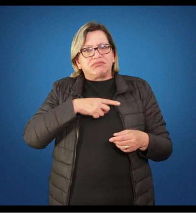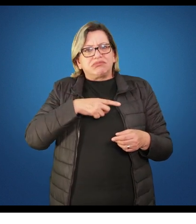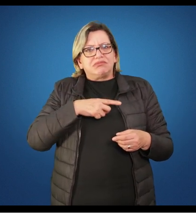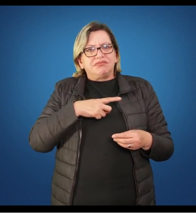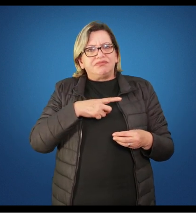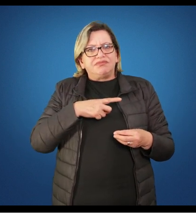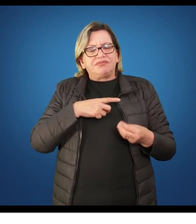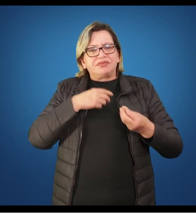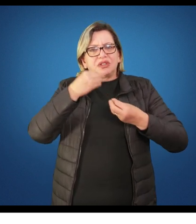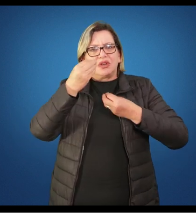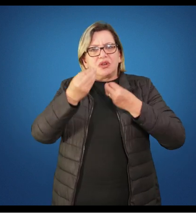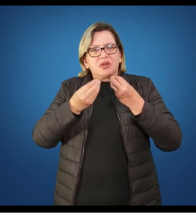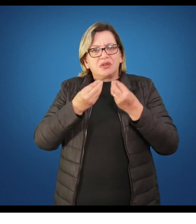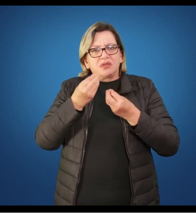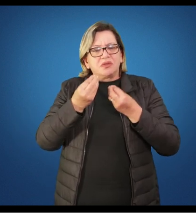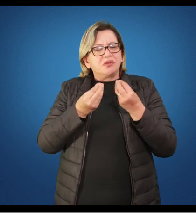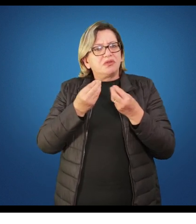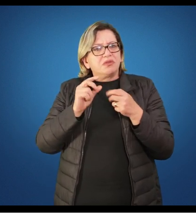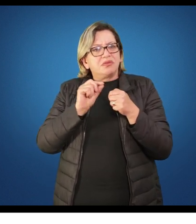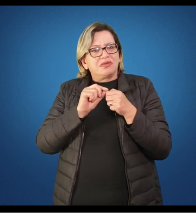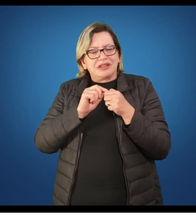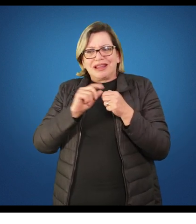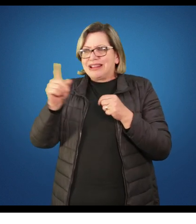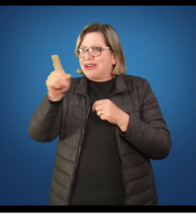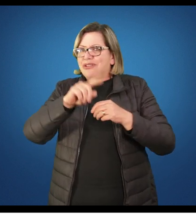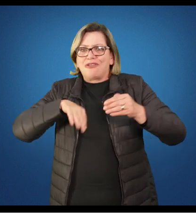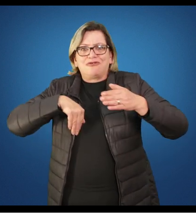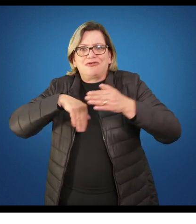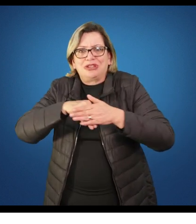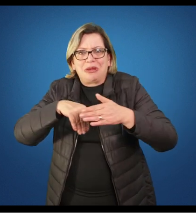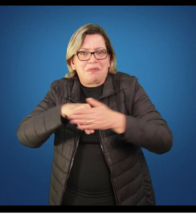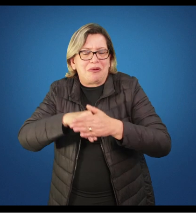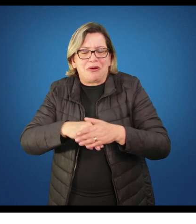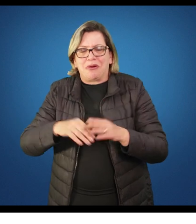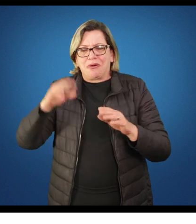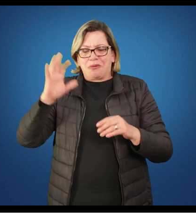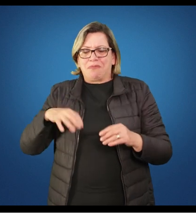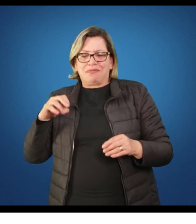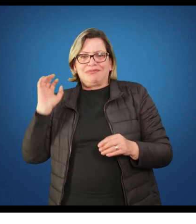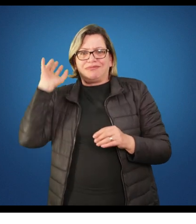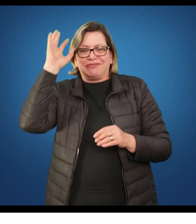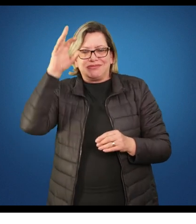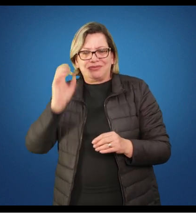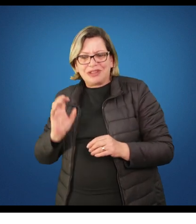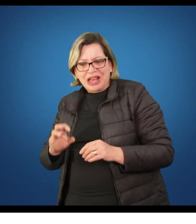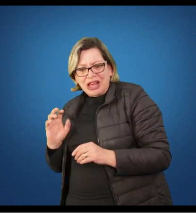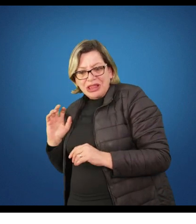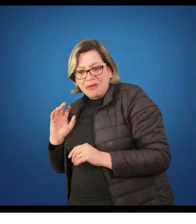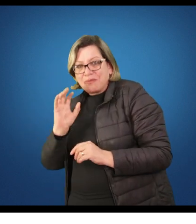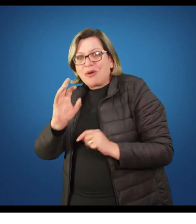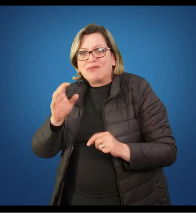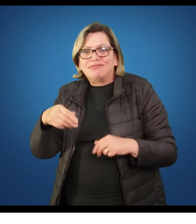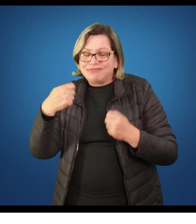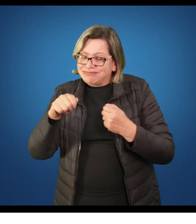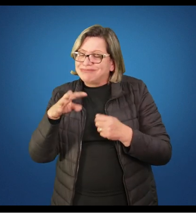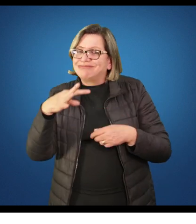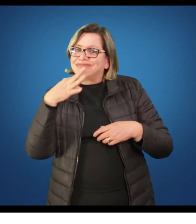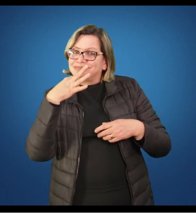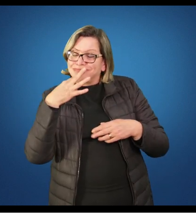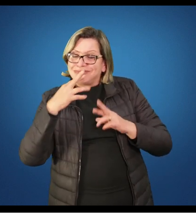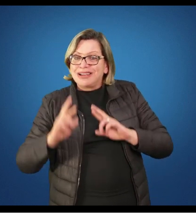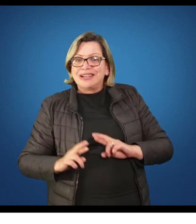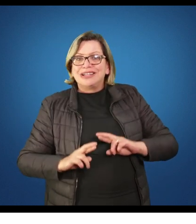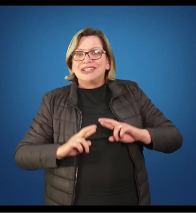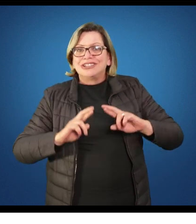práticas corporais, que não só, por exemplo, o futebol, que não só o basquete, o andebol e o vôlei, que são também, fazem parte da nossa